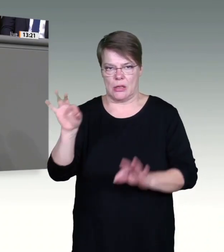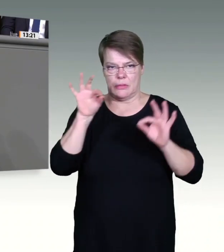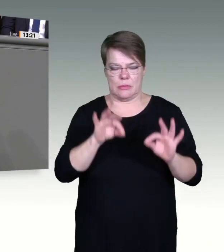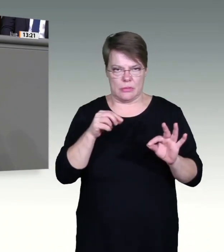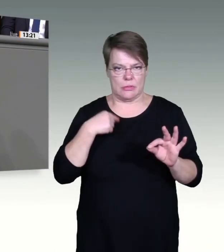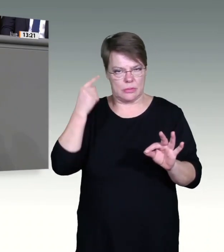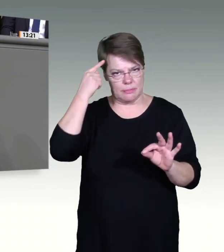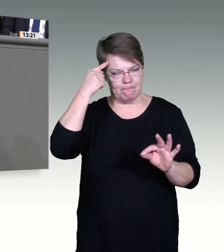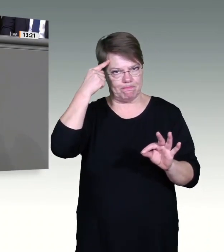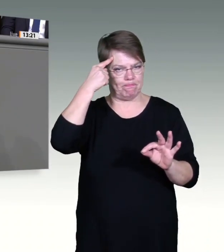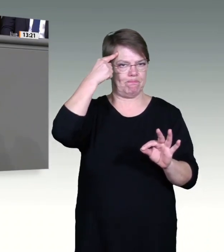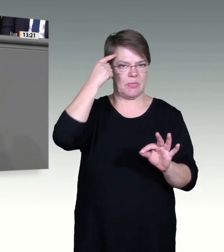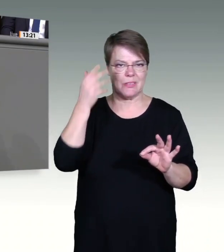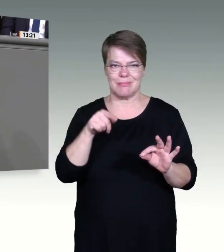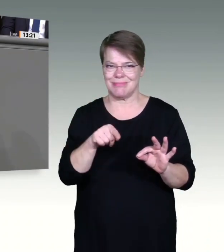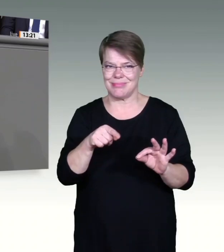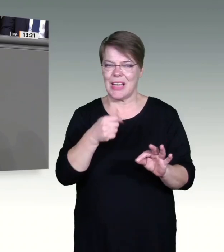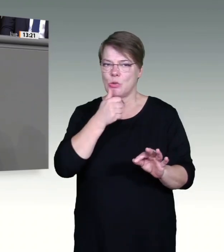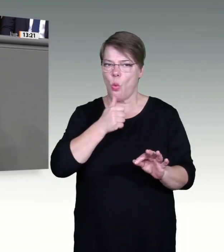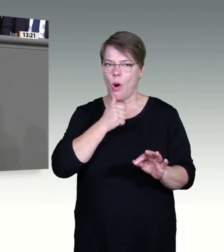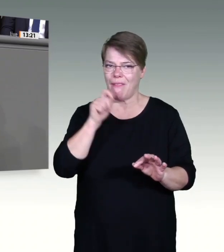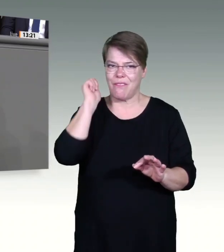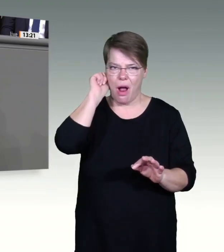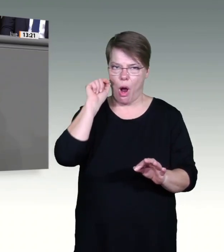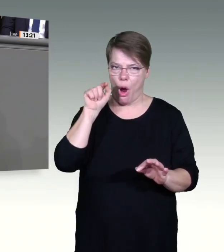und das mit verheerenden Folgen Haarausfall,